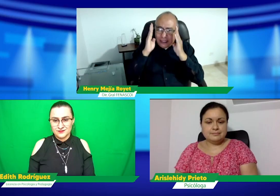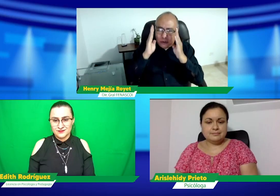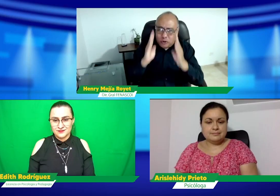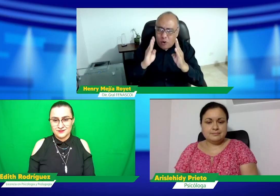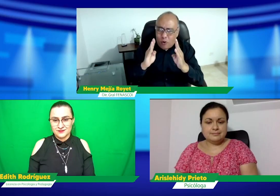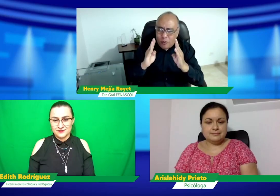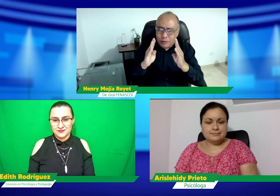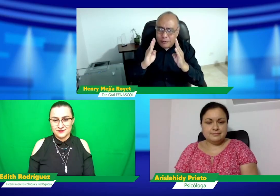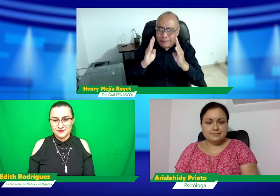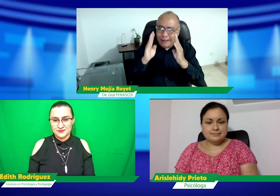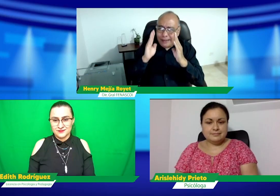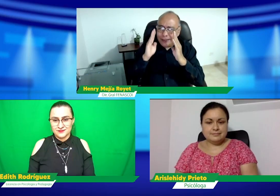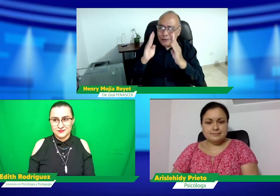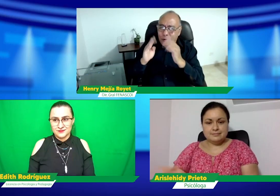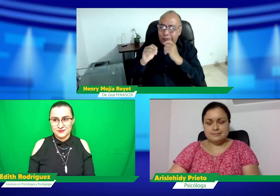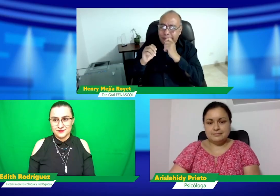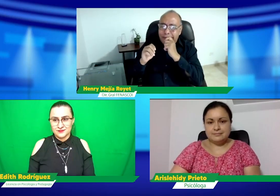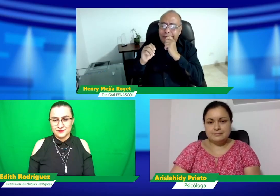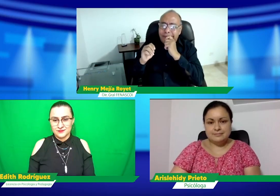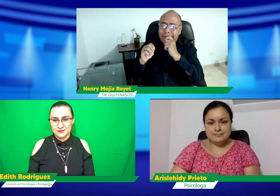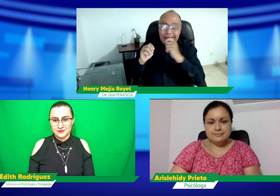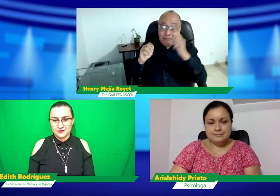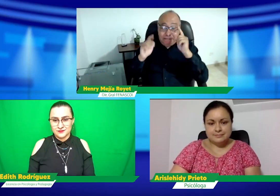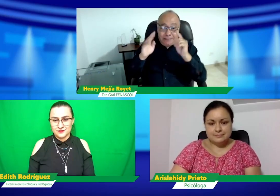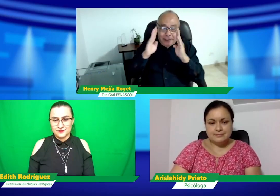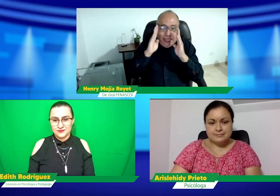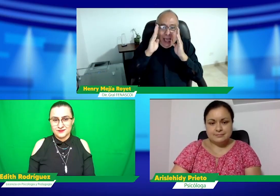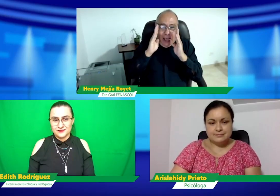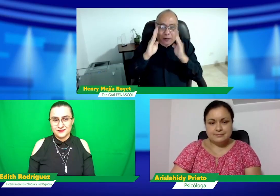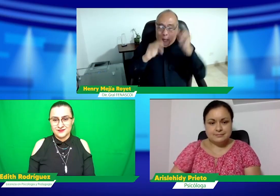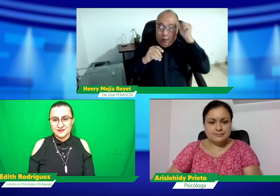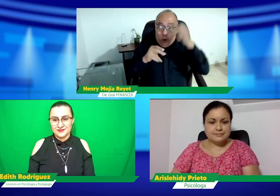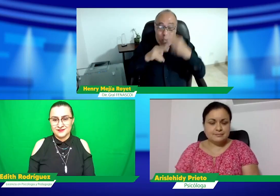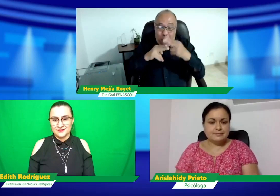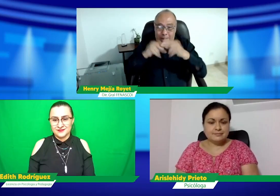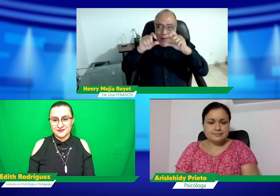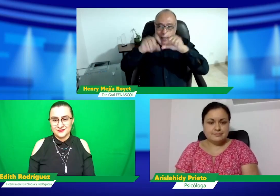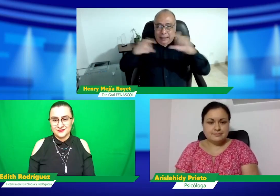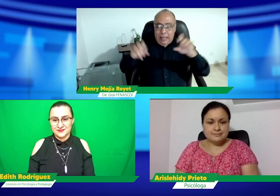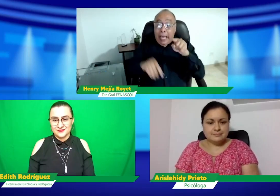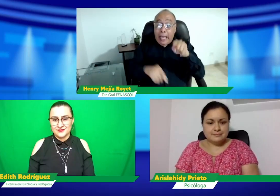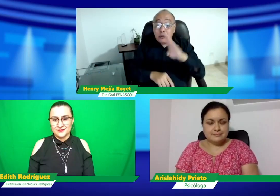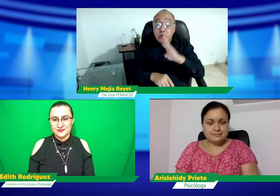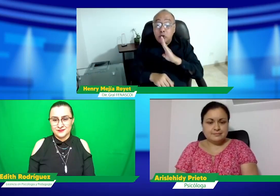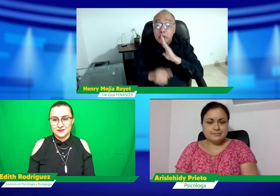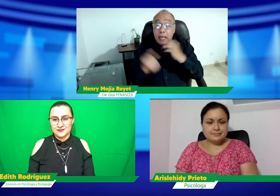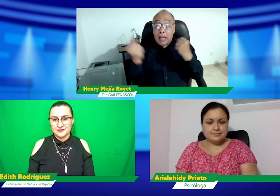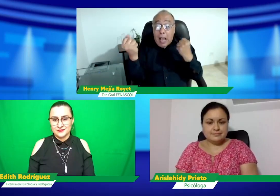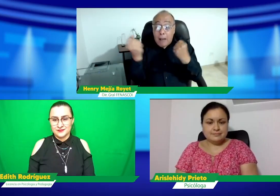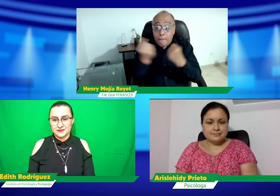¿cómo es? Atención, se me va, se me fue en este momento la palabra, pero